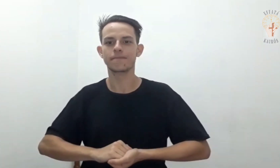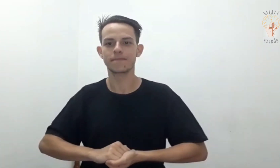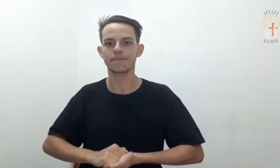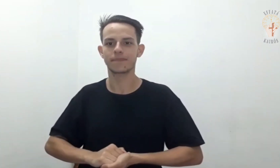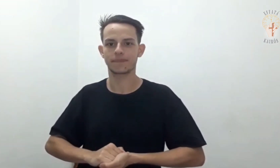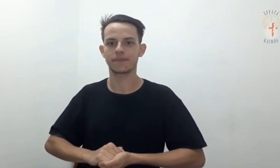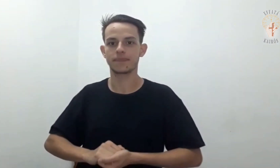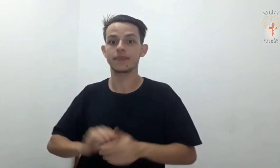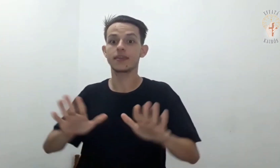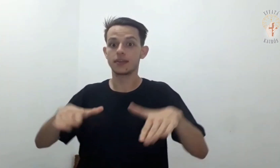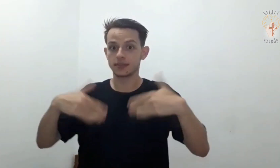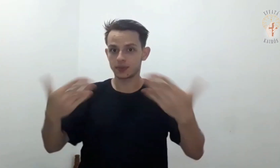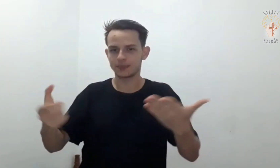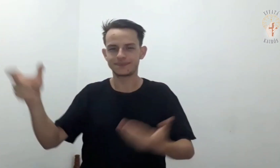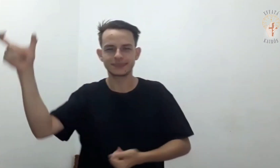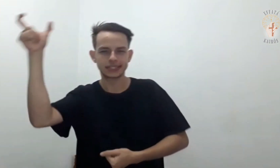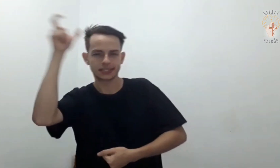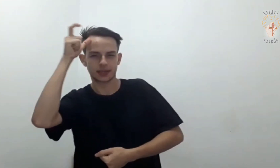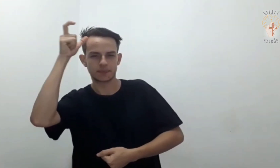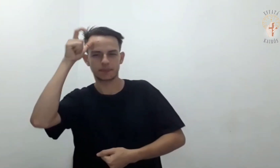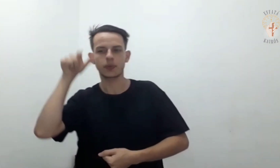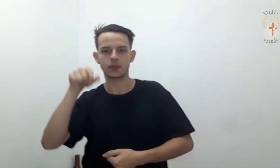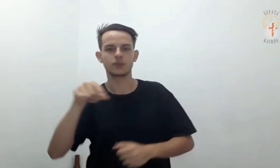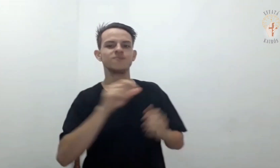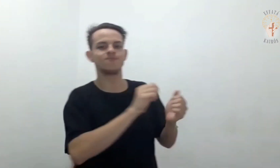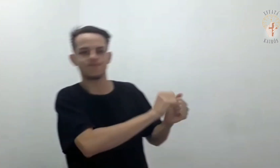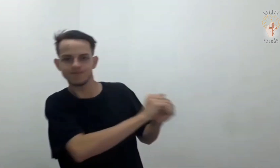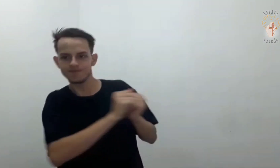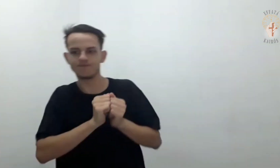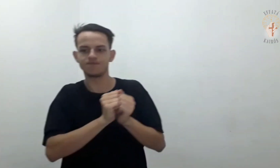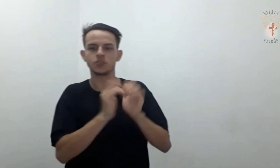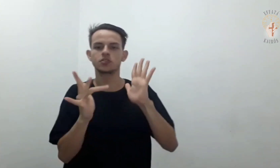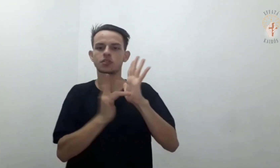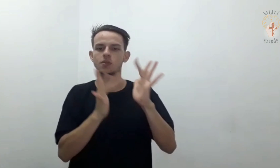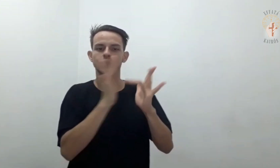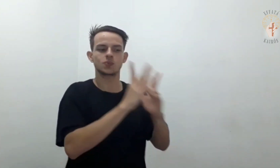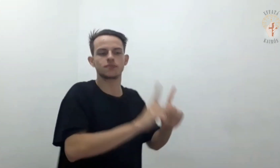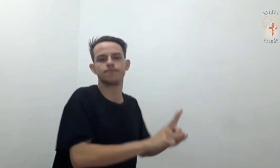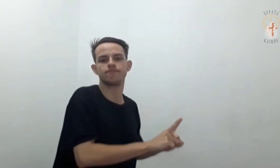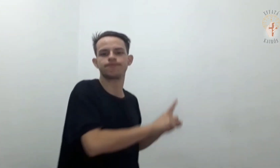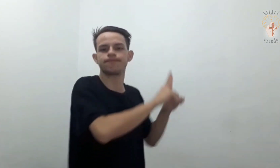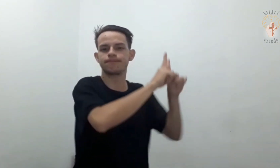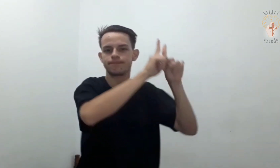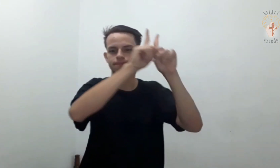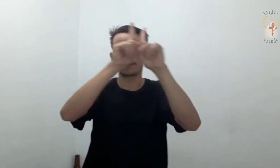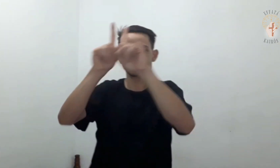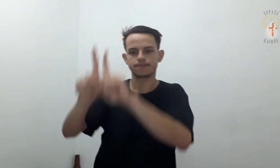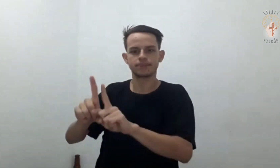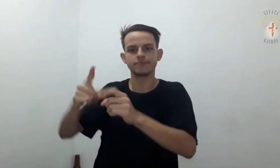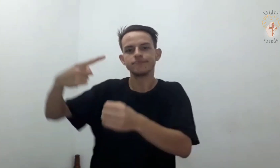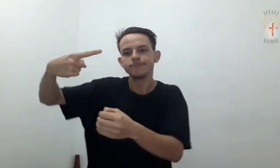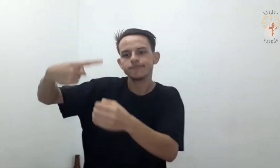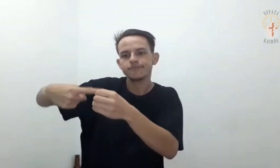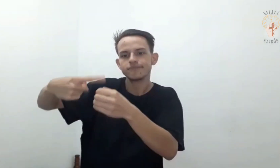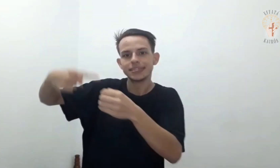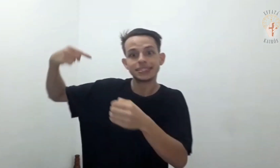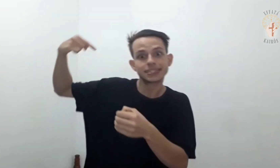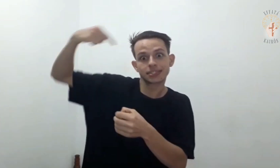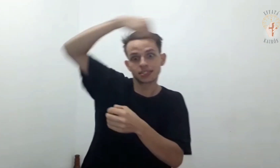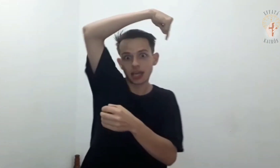Então o diabo levou Jesus à cidade santa